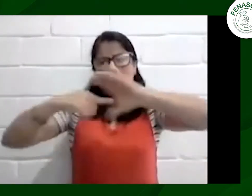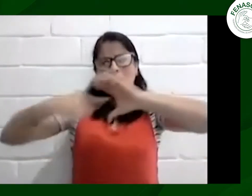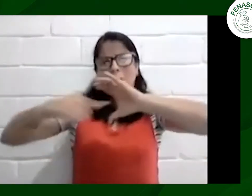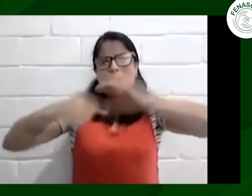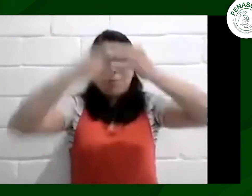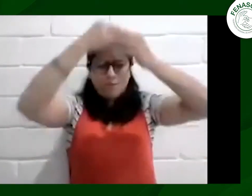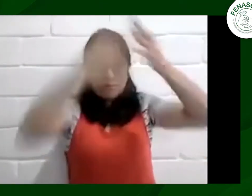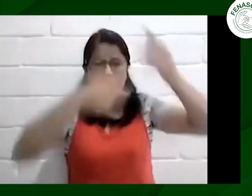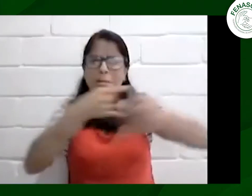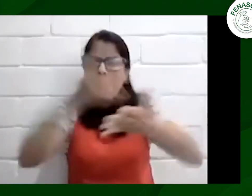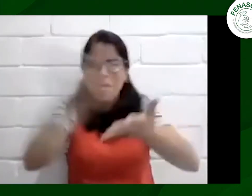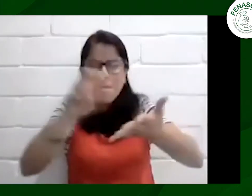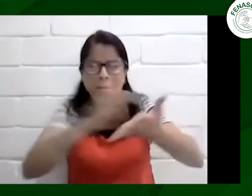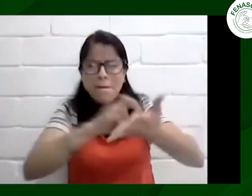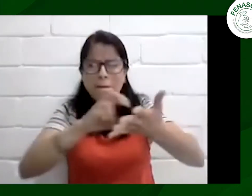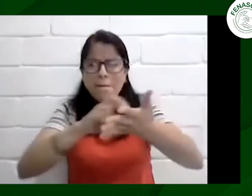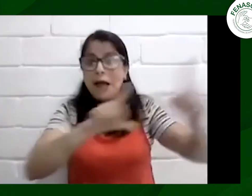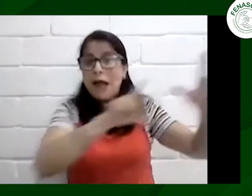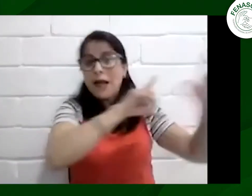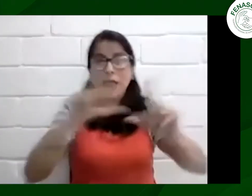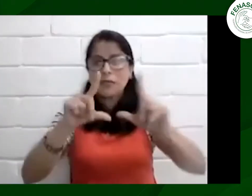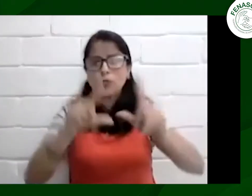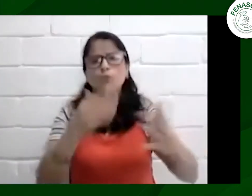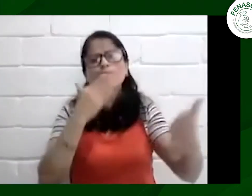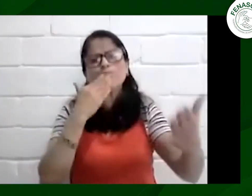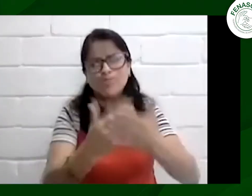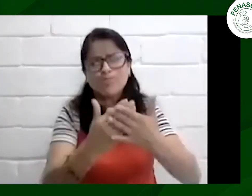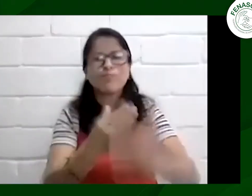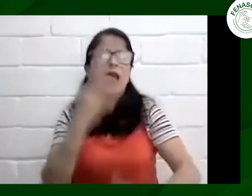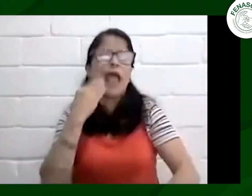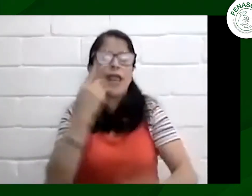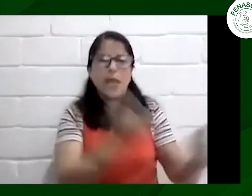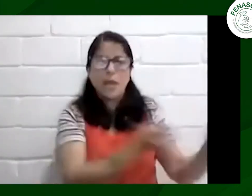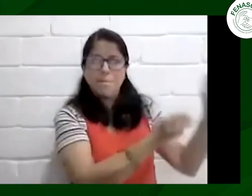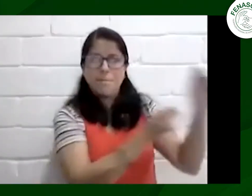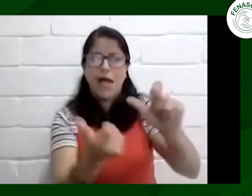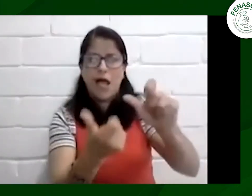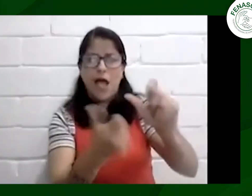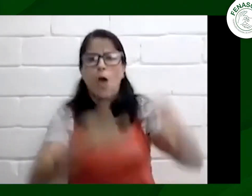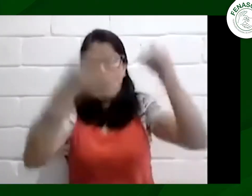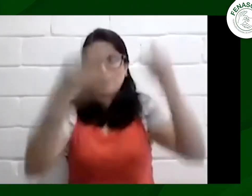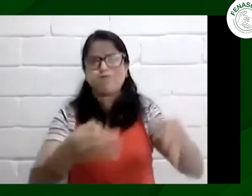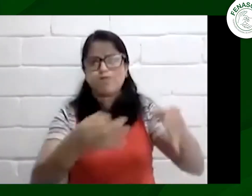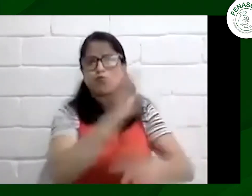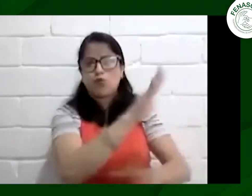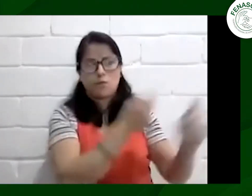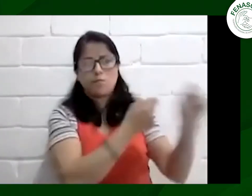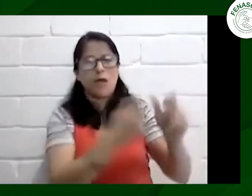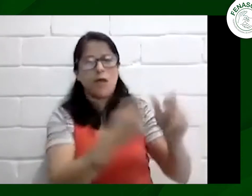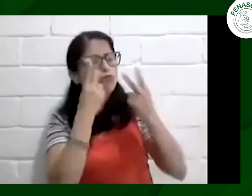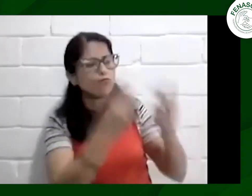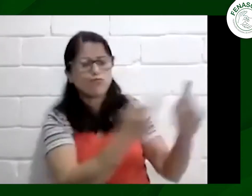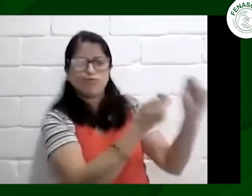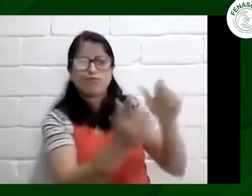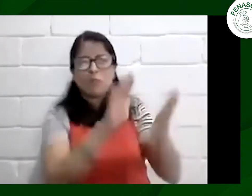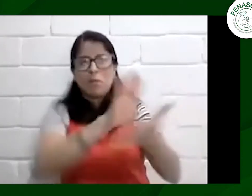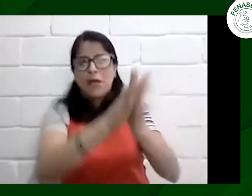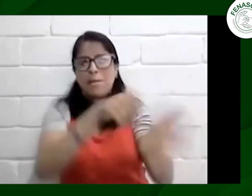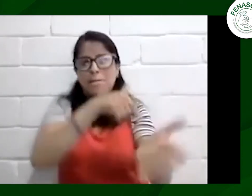eeuu para un total de 26 se imprimieron acorde a los textos que nos habían enviado y muchísimas gracias a héctor y a las personas que nos